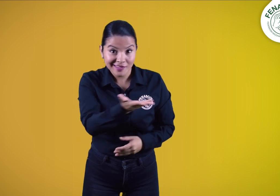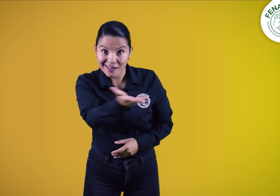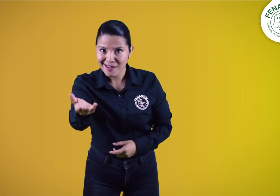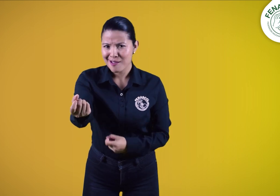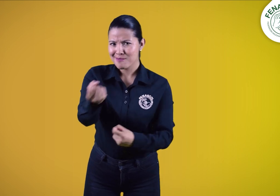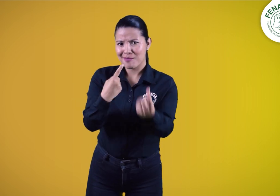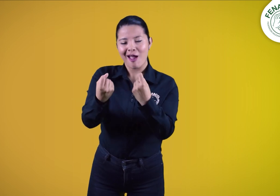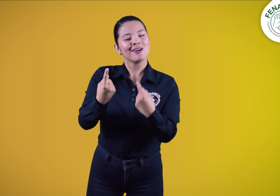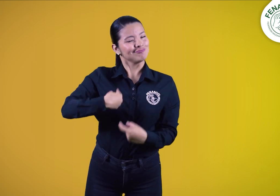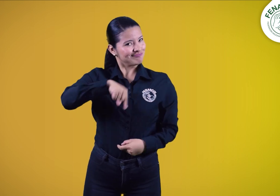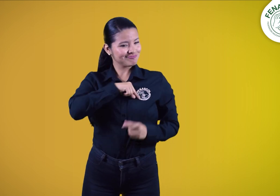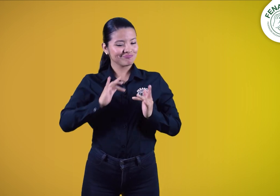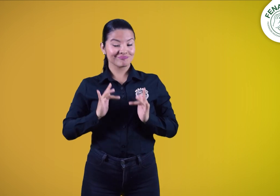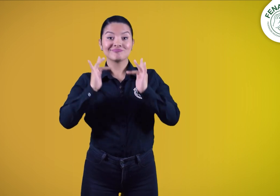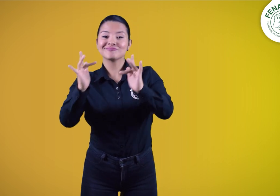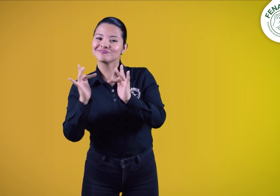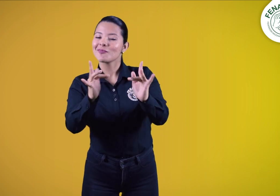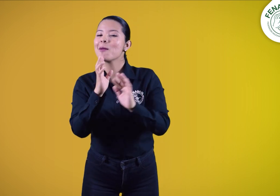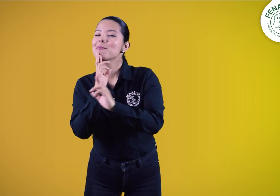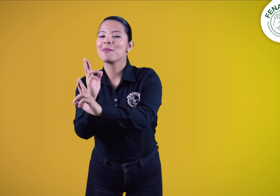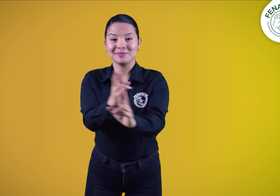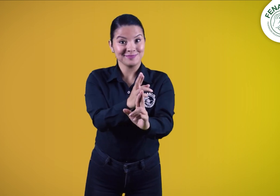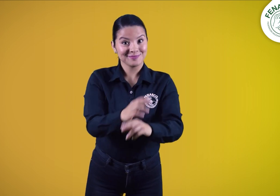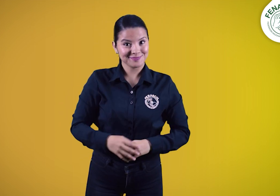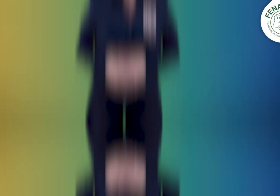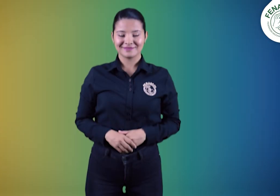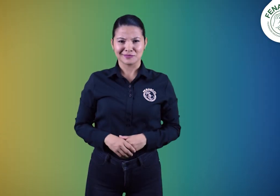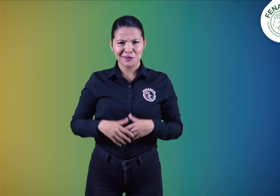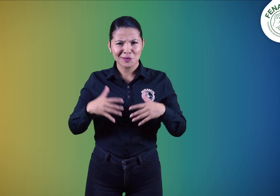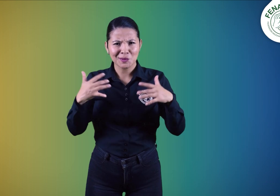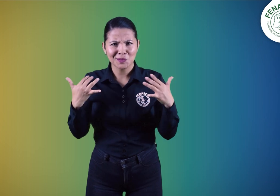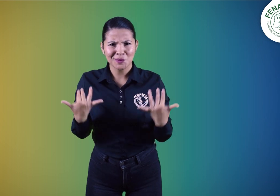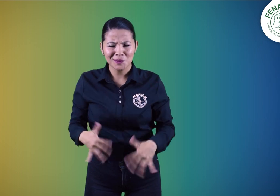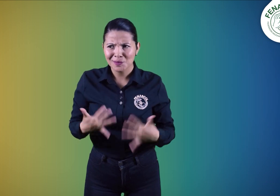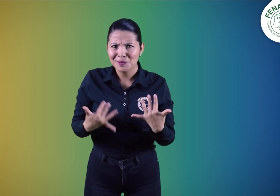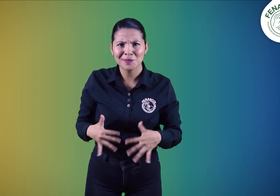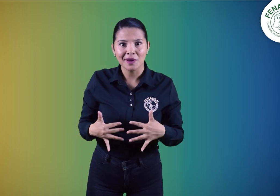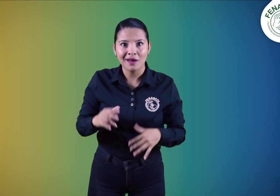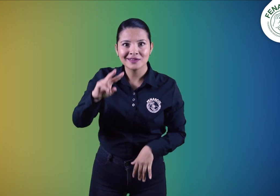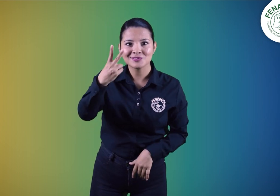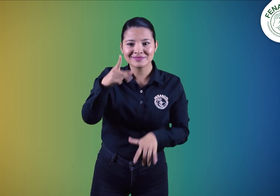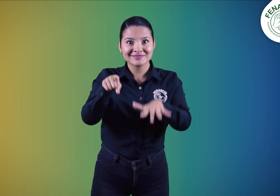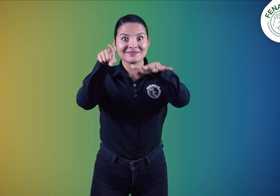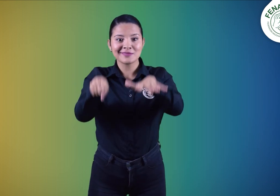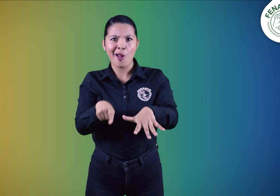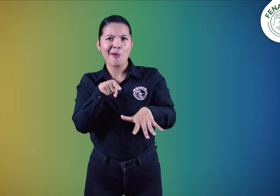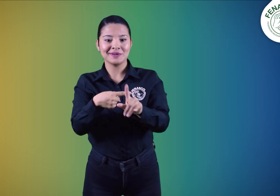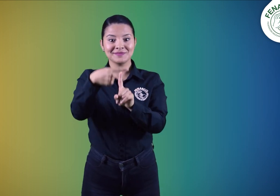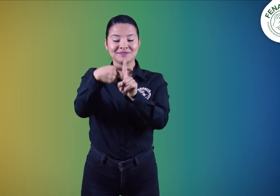si tienen inquietudes al respecto, allí recibirán respuesta. ¡Qué emocionante! En este segundo semestre, desde